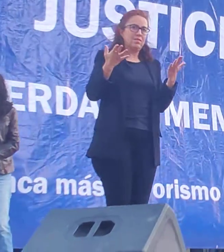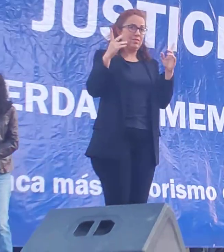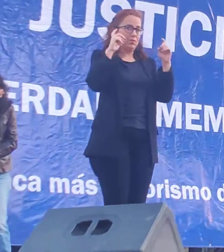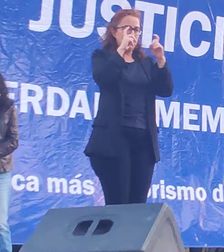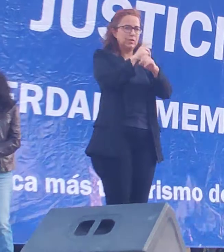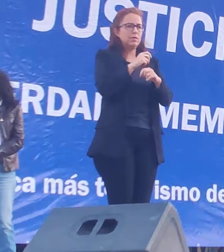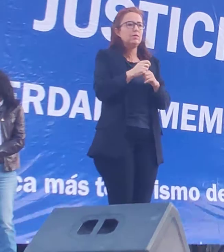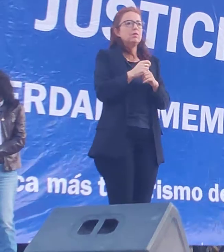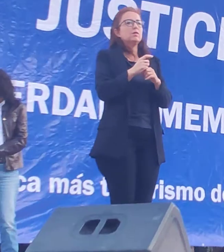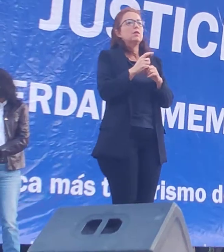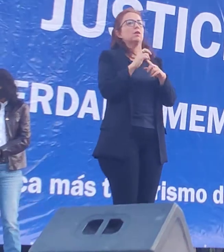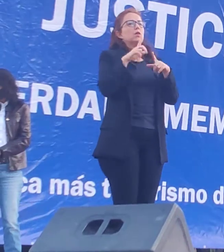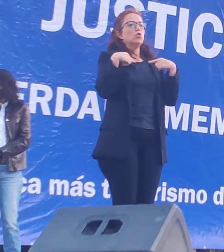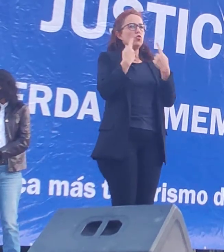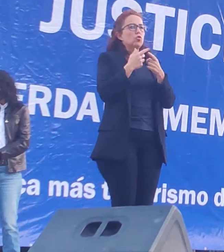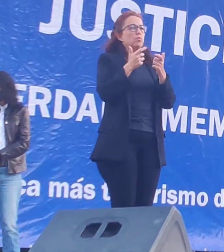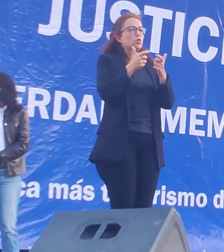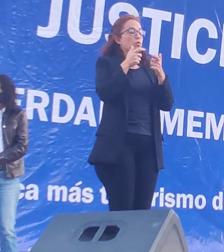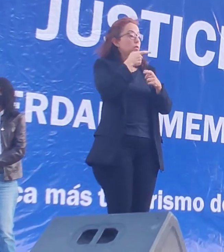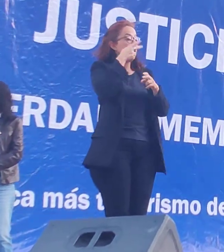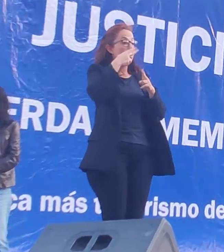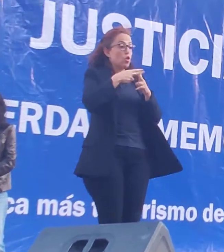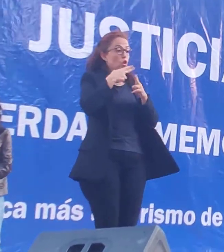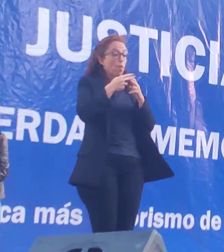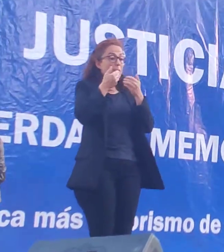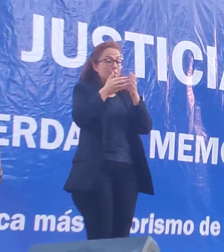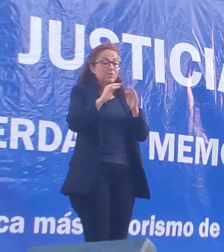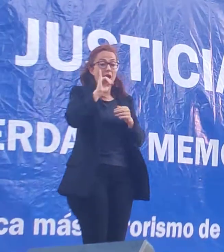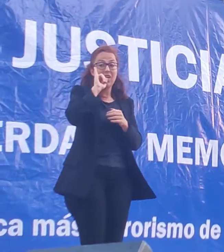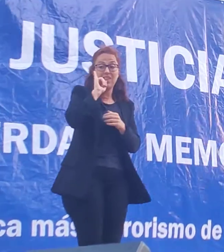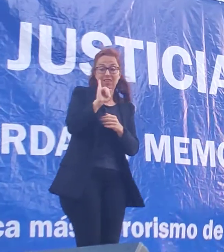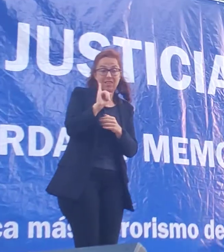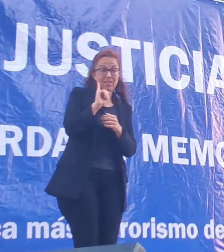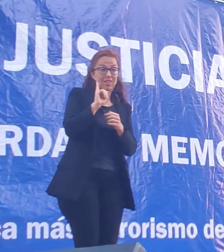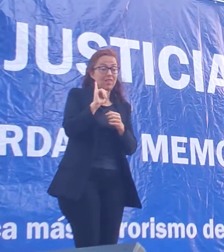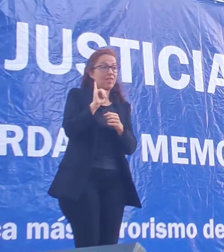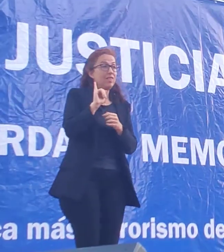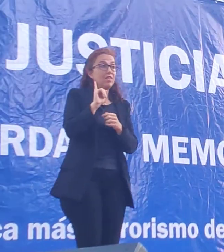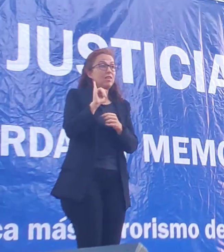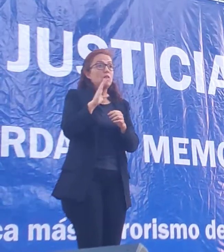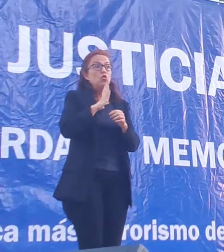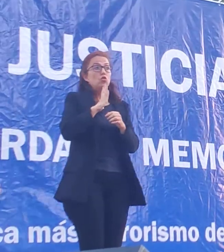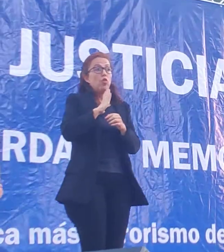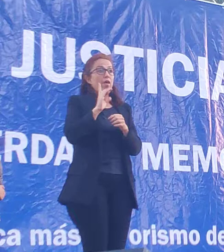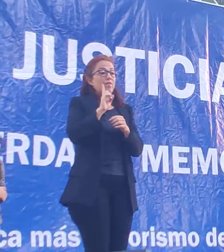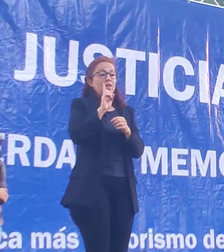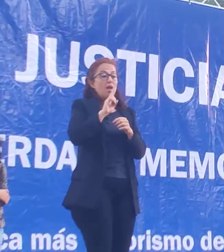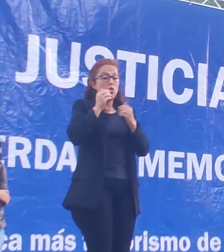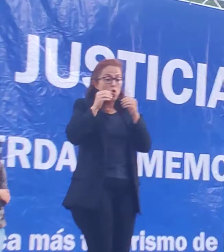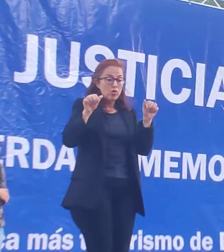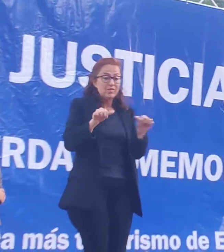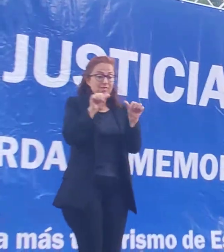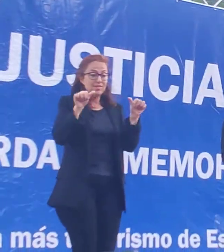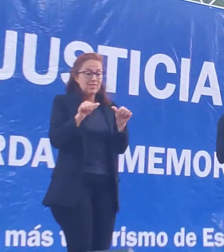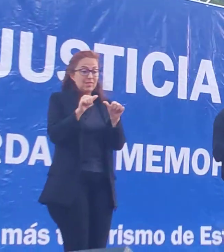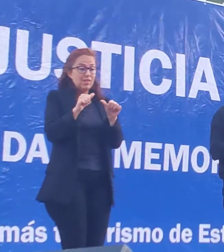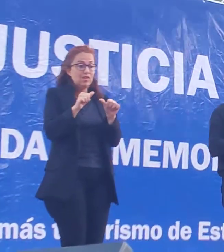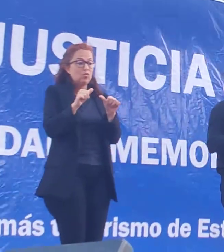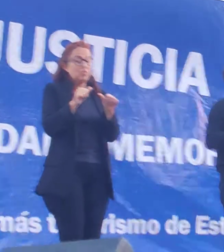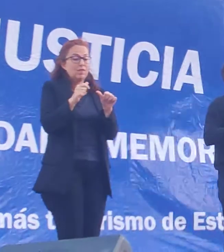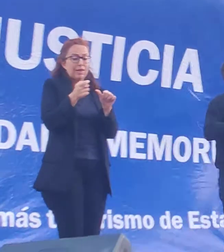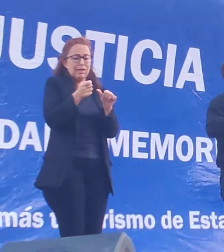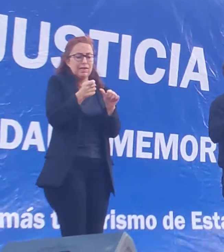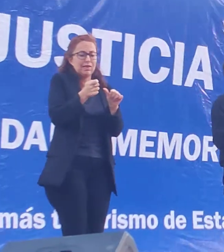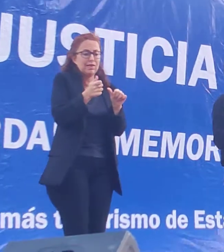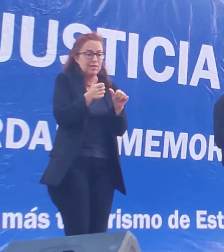En nuestro caso, por suerte, ese nombre que empezaba Collie no había sido aún cortado por apenas unas líneas.